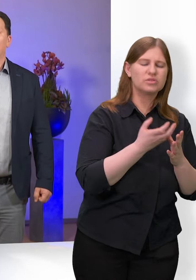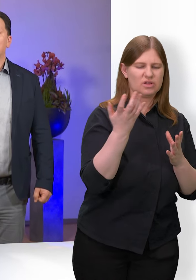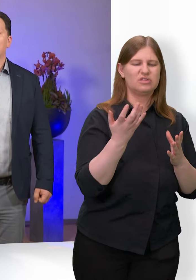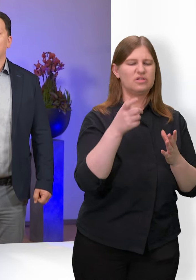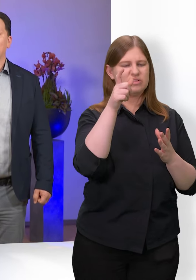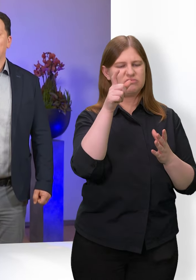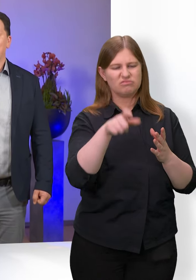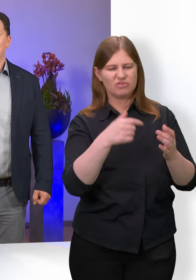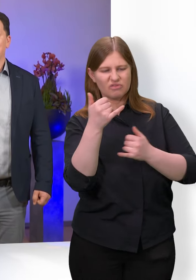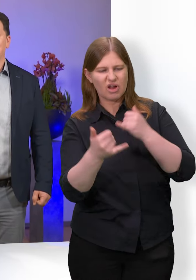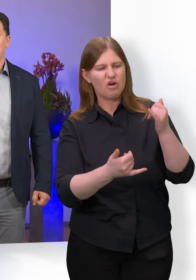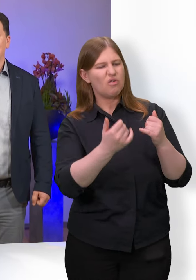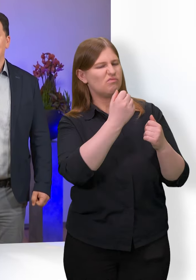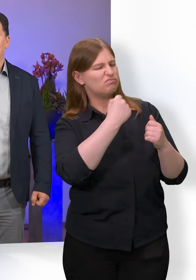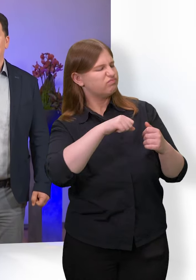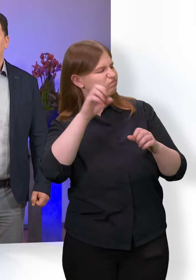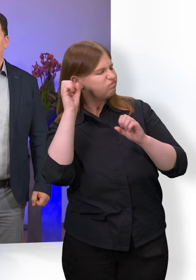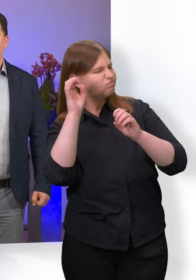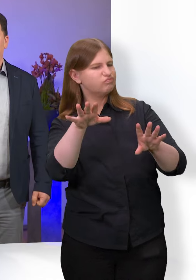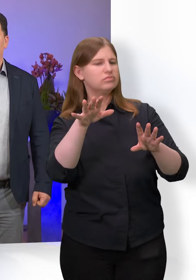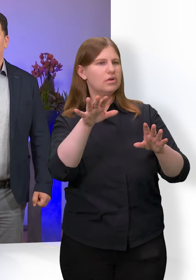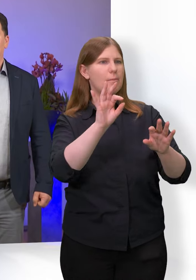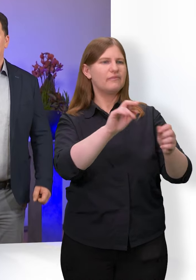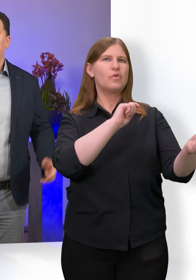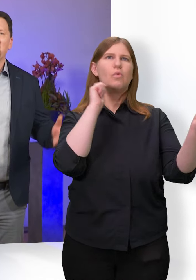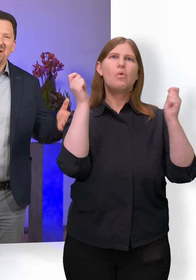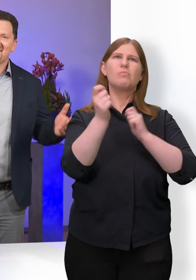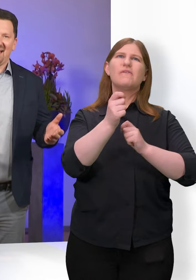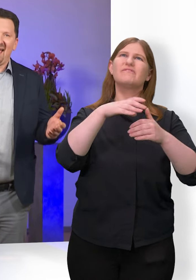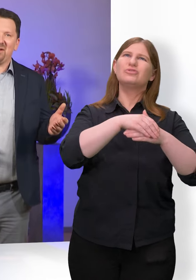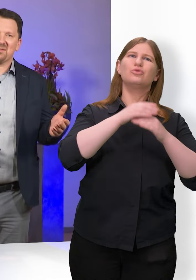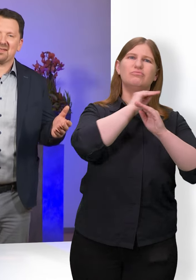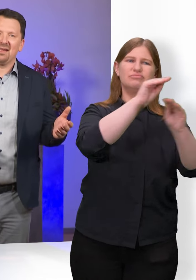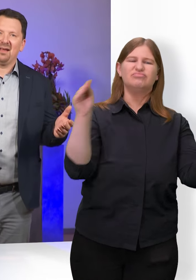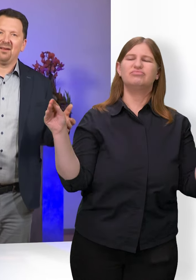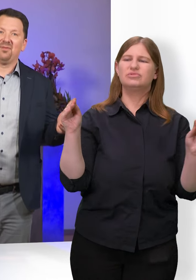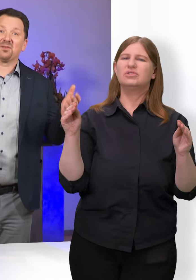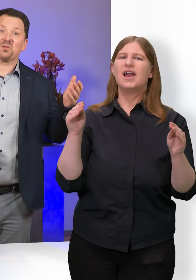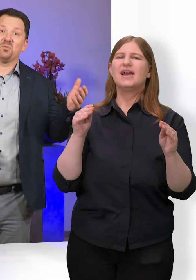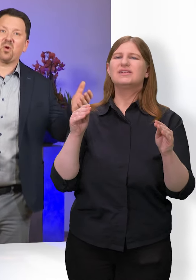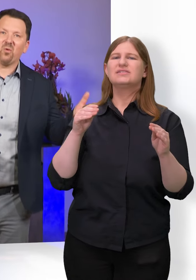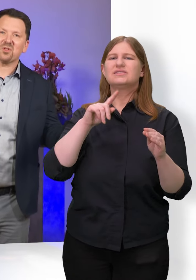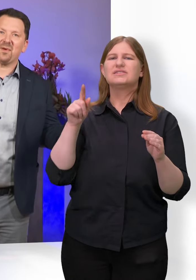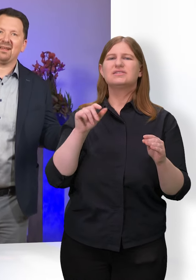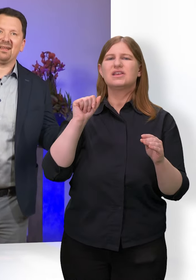Botschafterin der Versöhnung. Der Betrüger Zacchaeus wird zum Großspender.